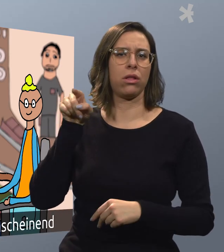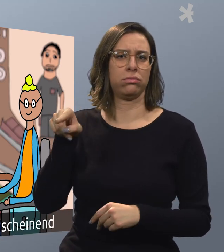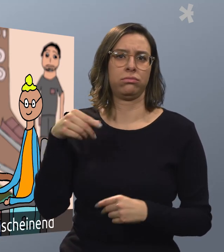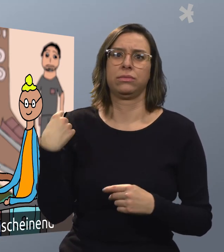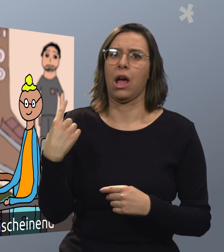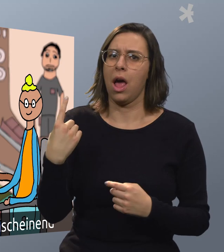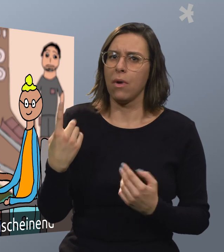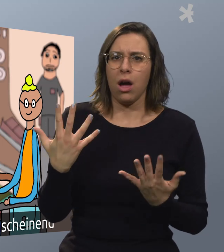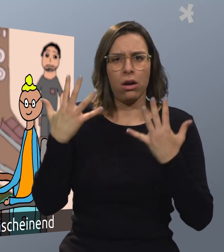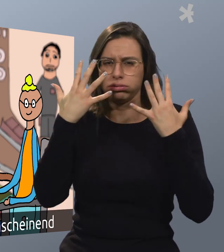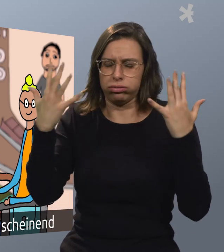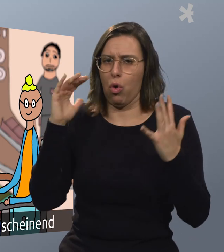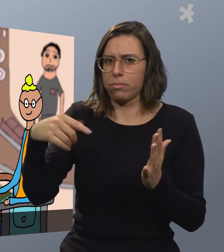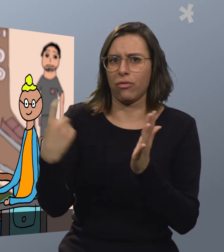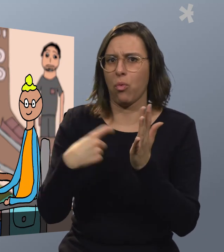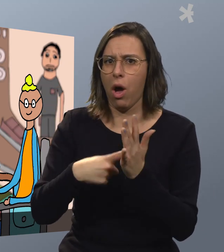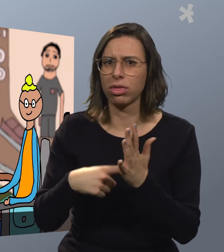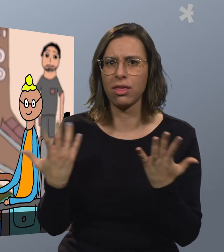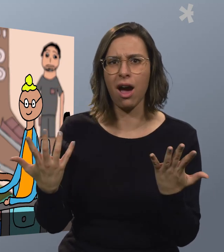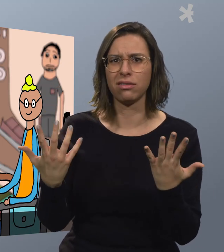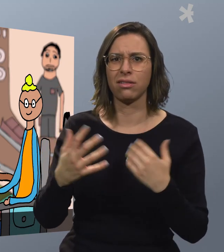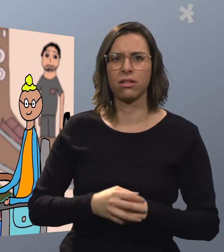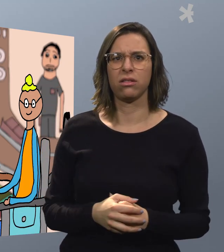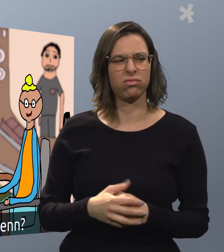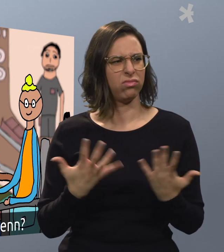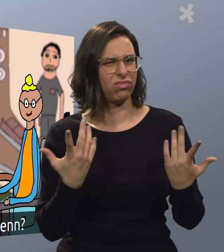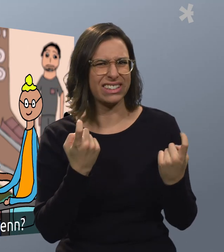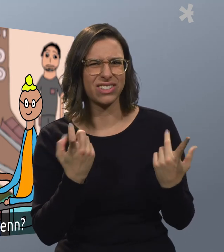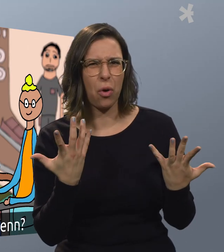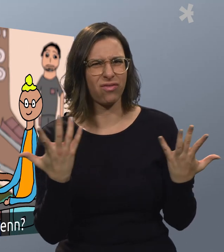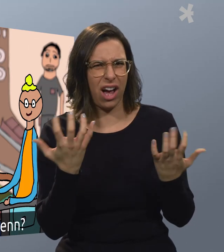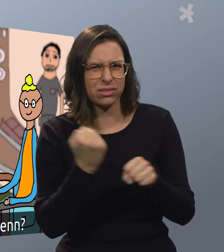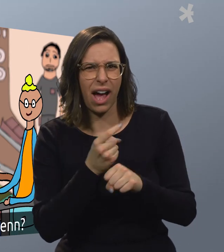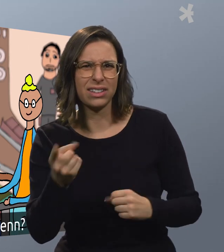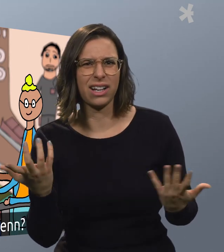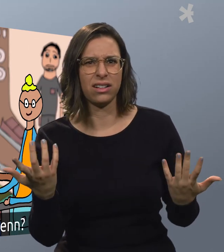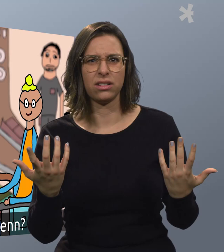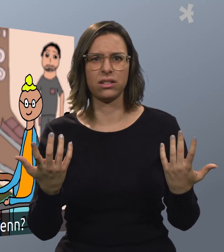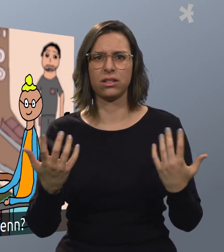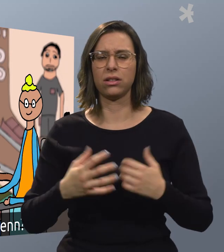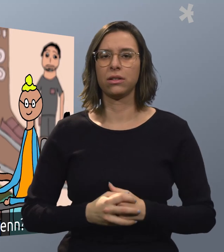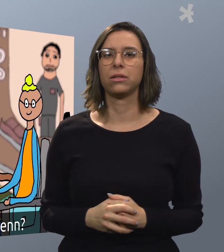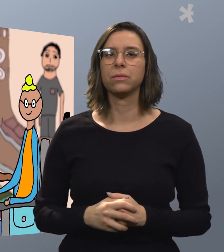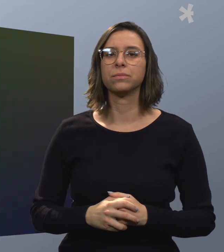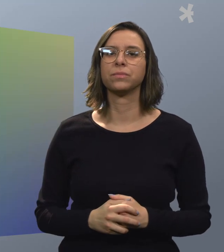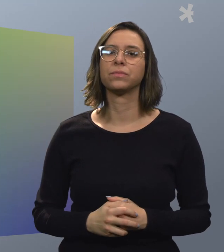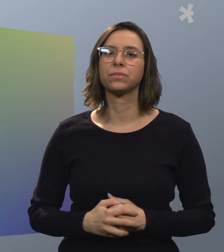Betreuerin, die anscheinend überfordert ist. Wieso? Was macht sie denn?